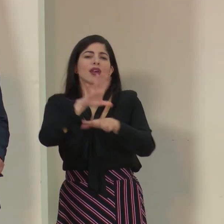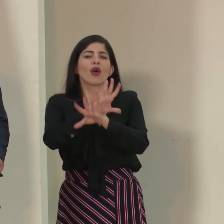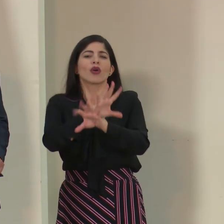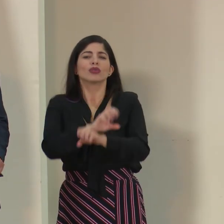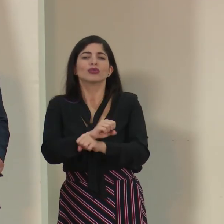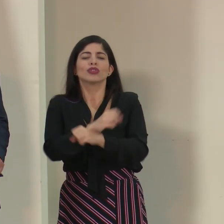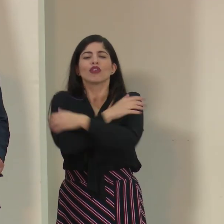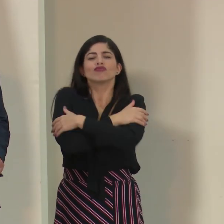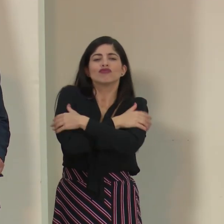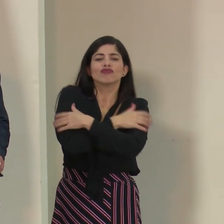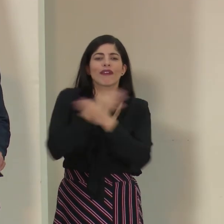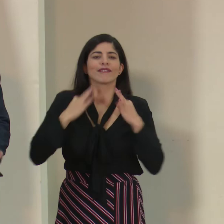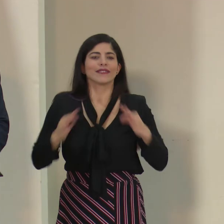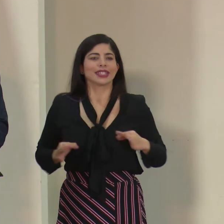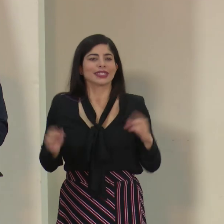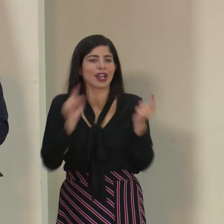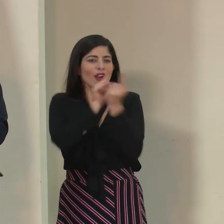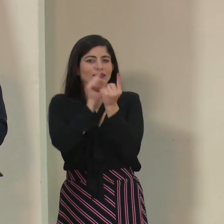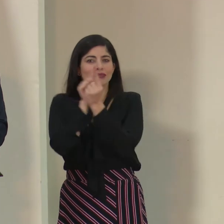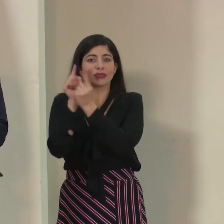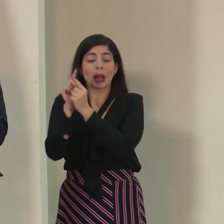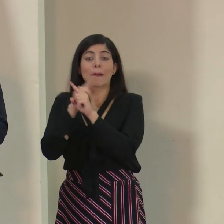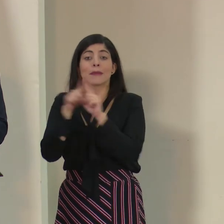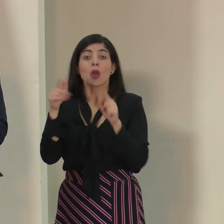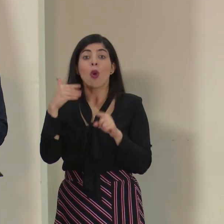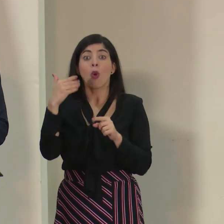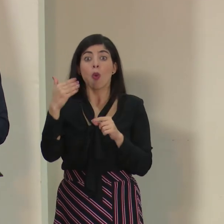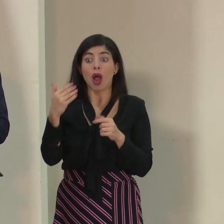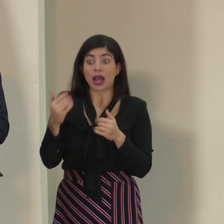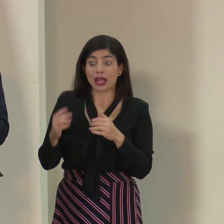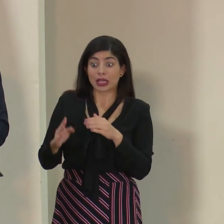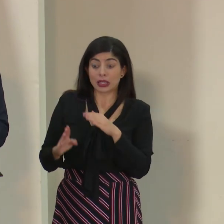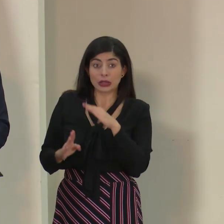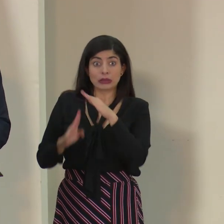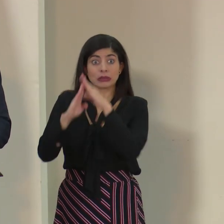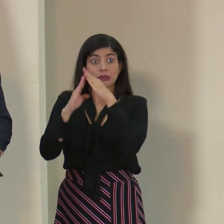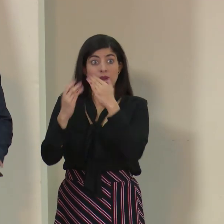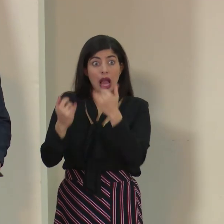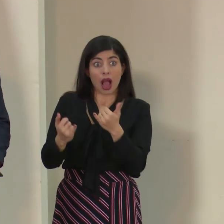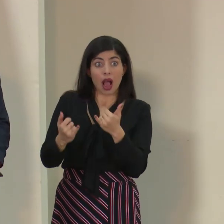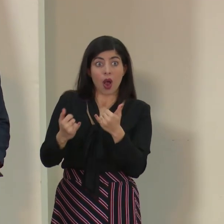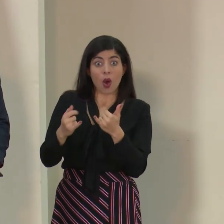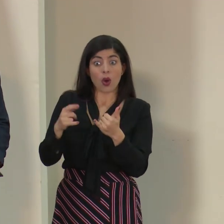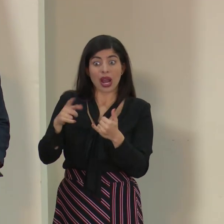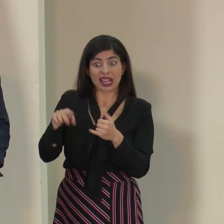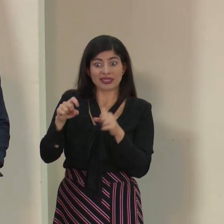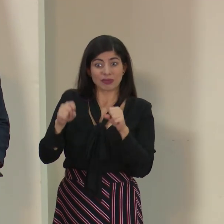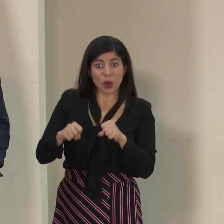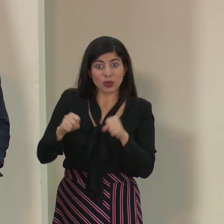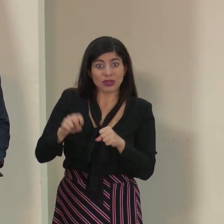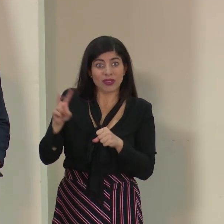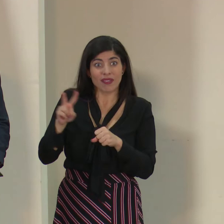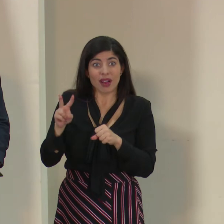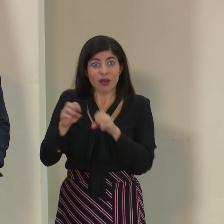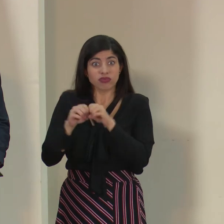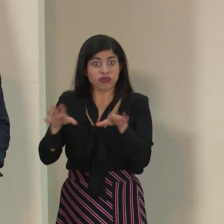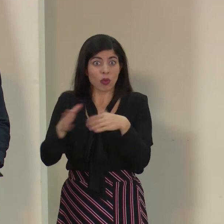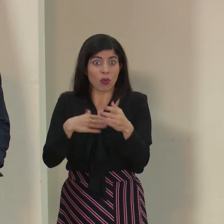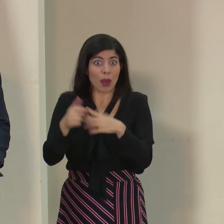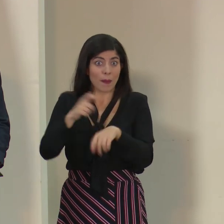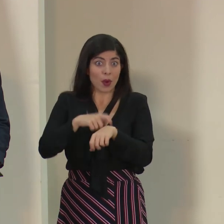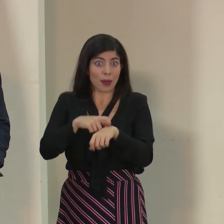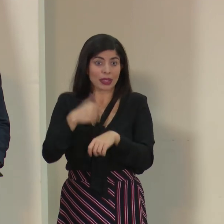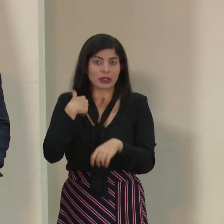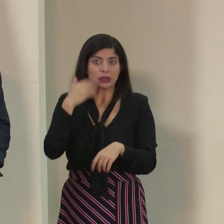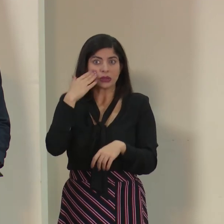acostumbrados al contacto físico, pero sobre todo durante los picos y en este momento que puede incluso, verdad, que el virus empiece a circular en cualquier momento,